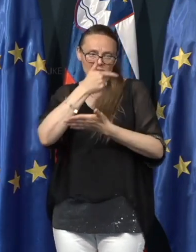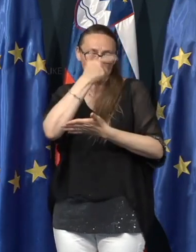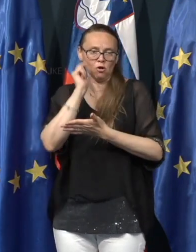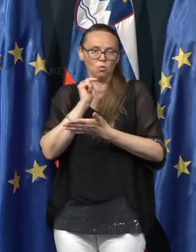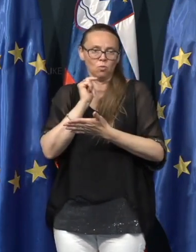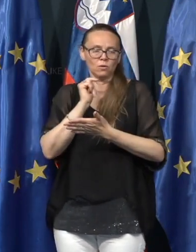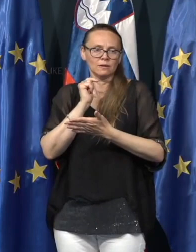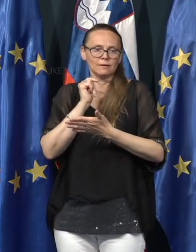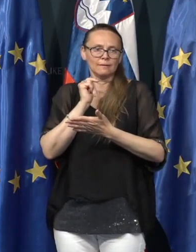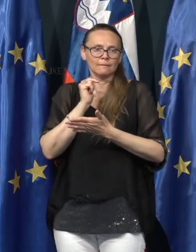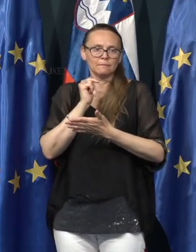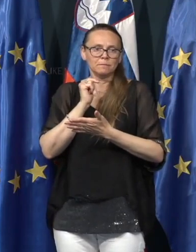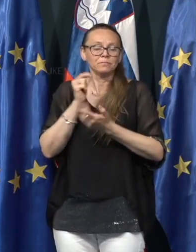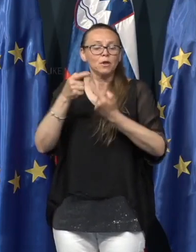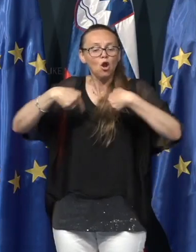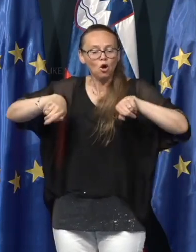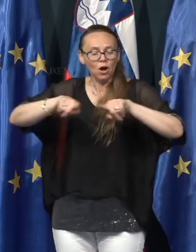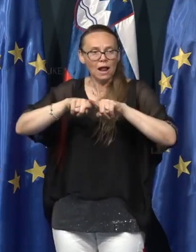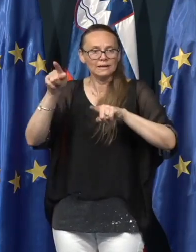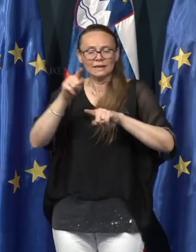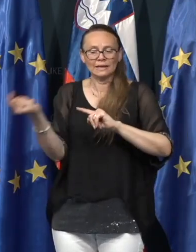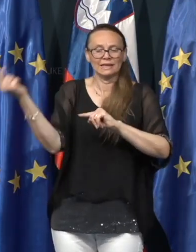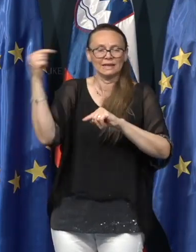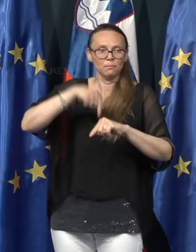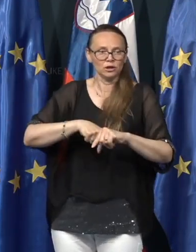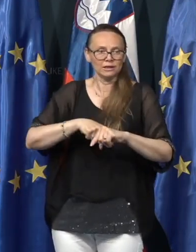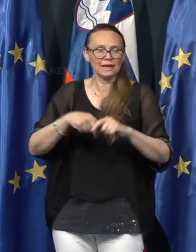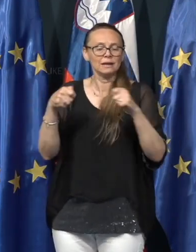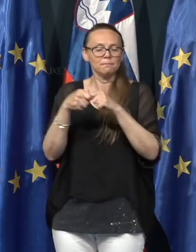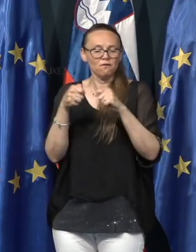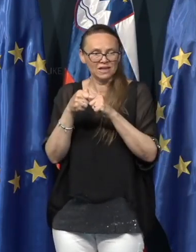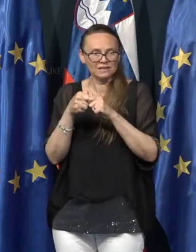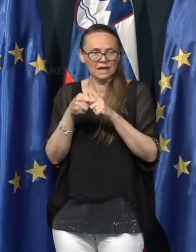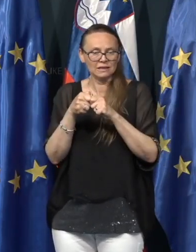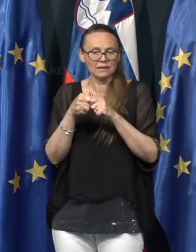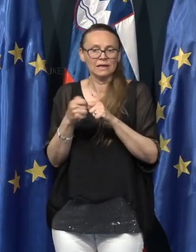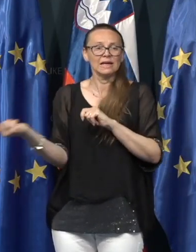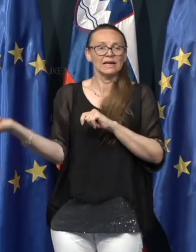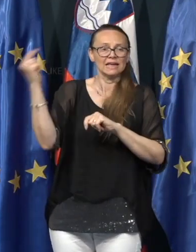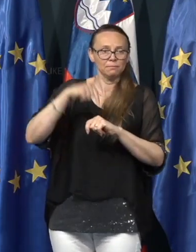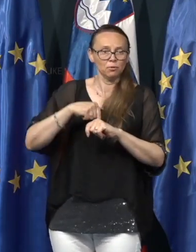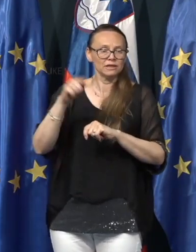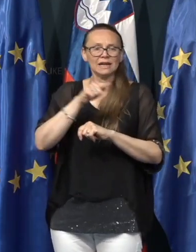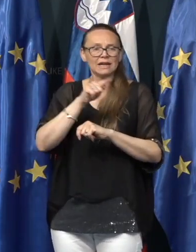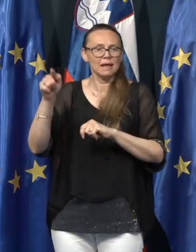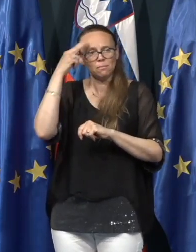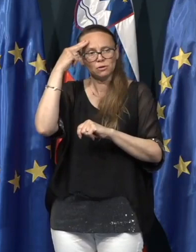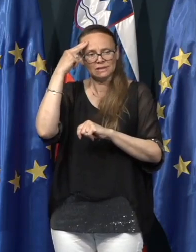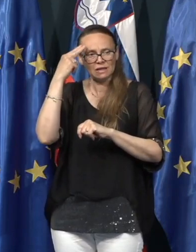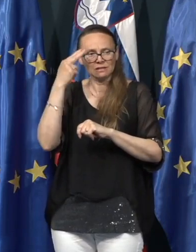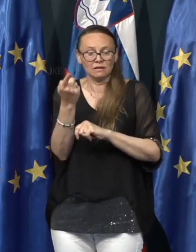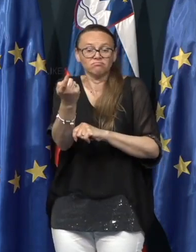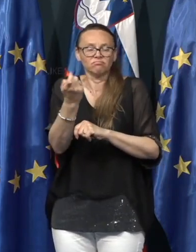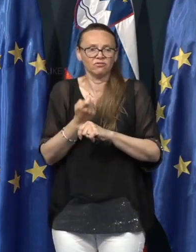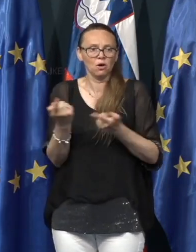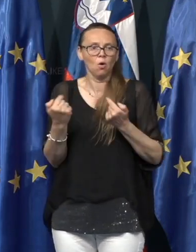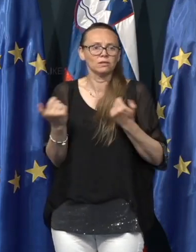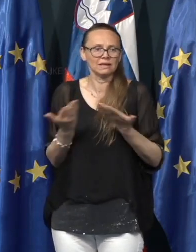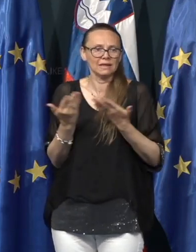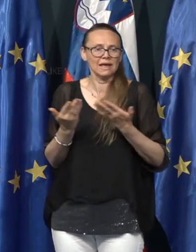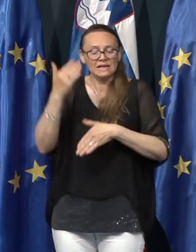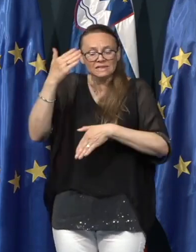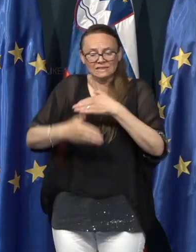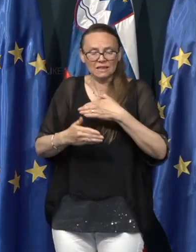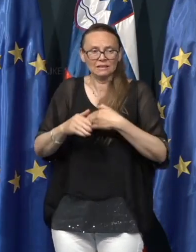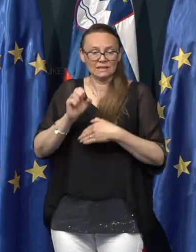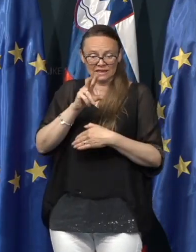lokalni, importirani, povezani z importiranimi in neznani vir. Torej, vidite, tista zadnja, zadnja stolpiček so tej